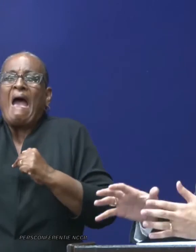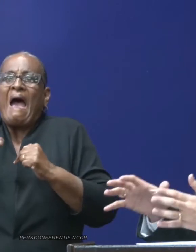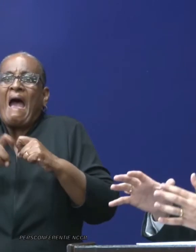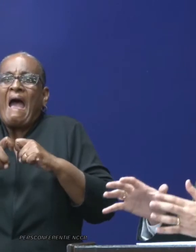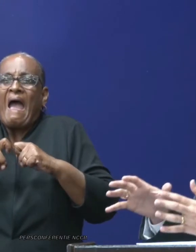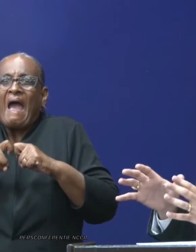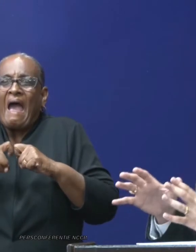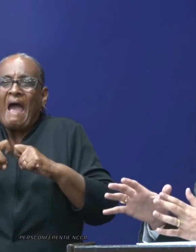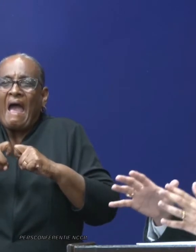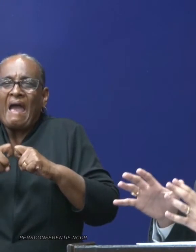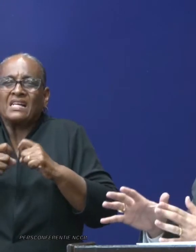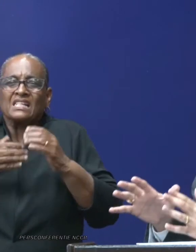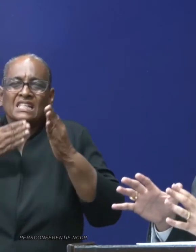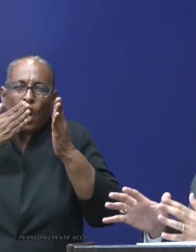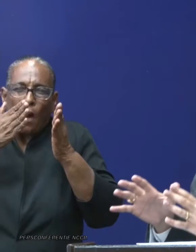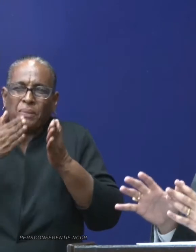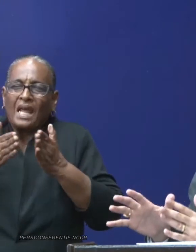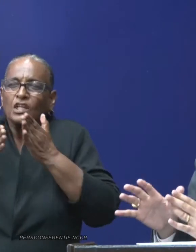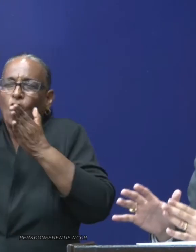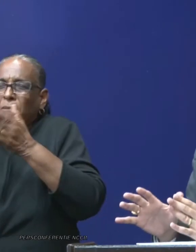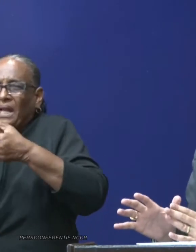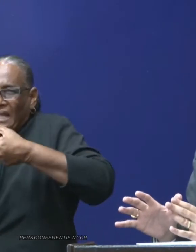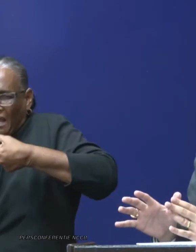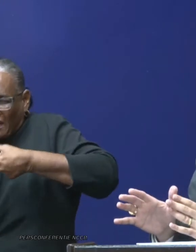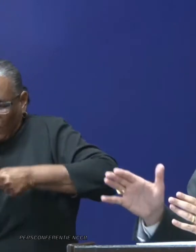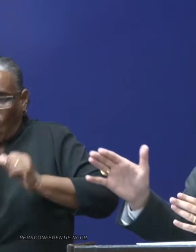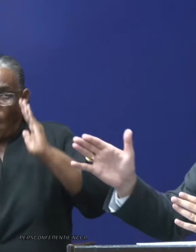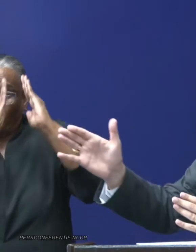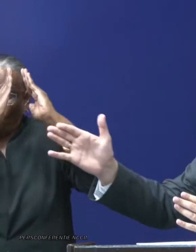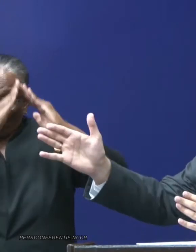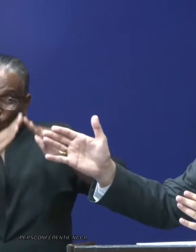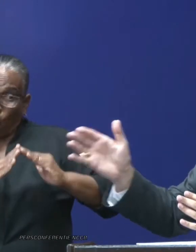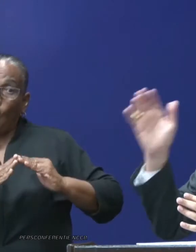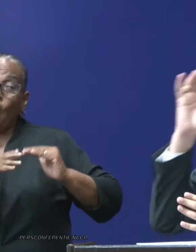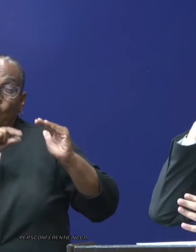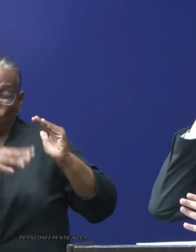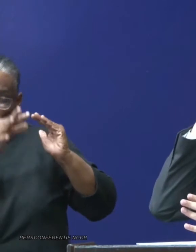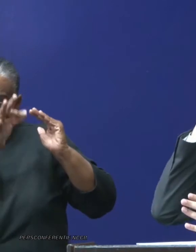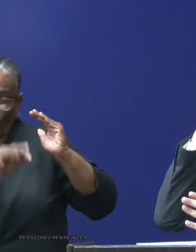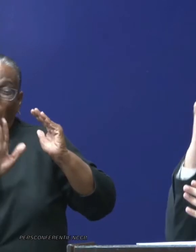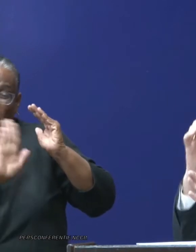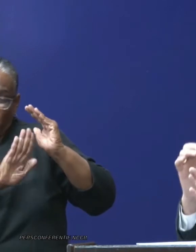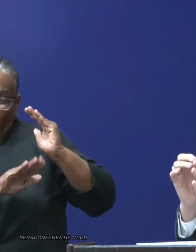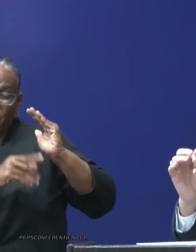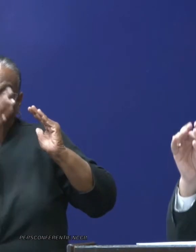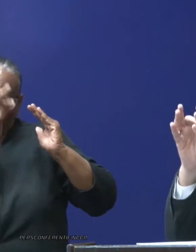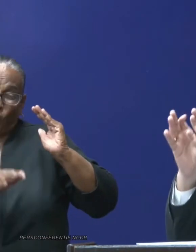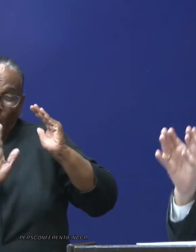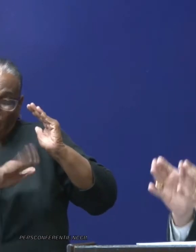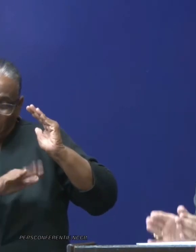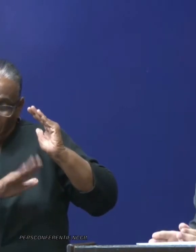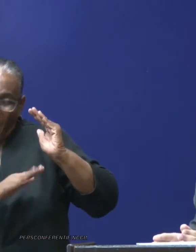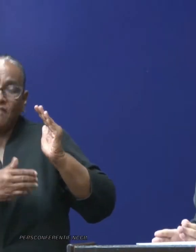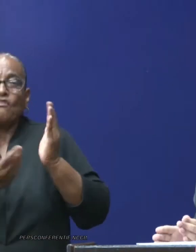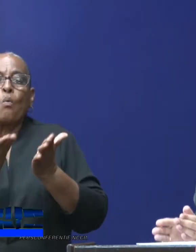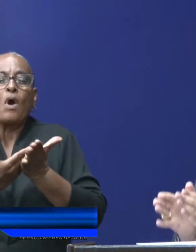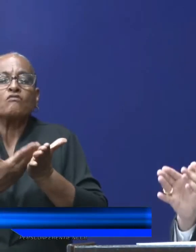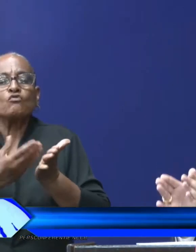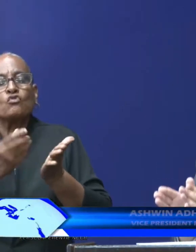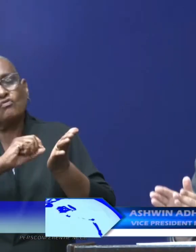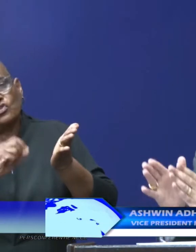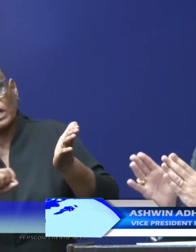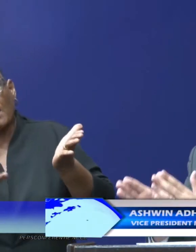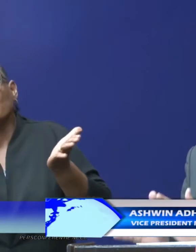nuancering, extra nadruk op thuis quarantaine. Dat we intussen een go hebben gekregen. zitten te kijken wat zijn de voorwaarden van